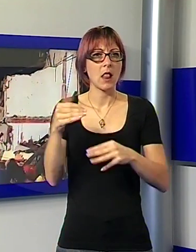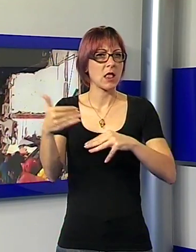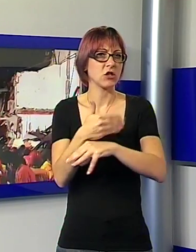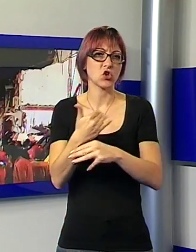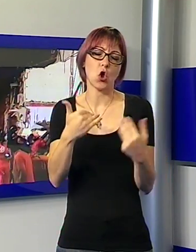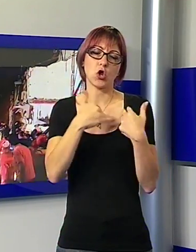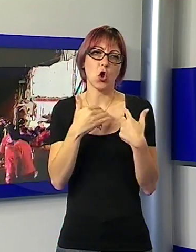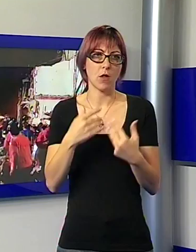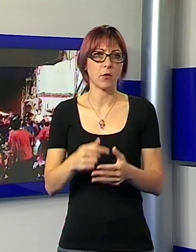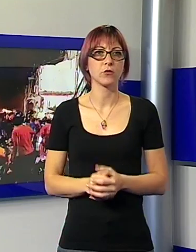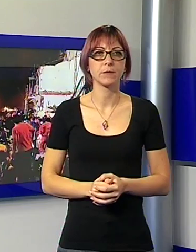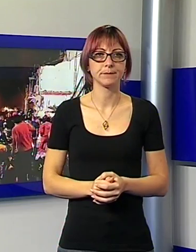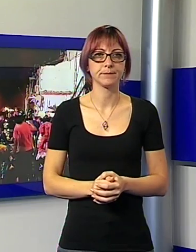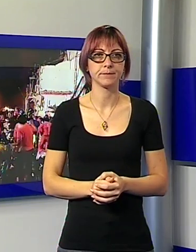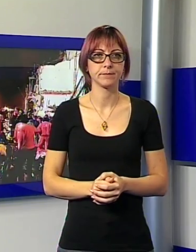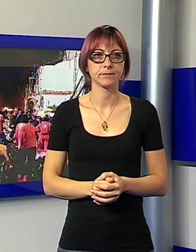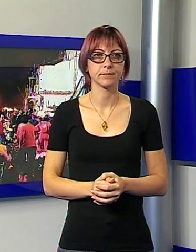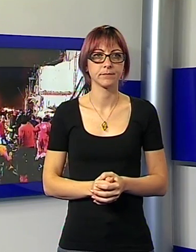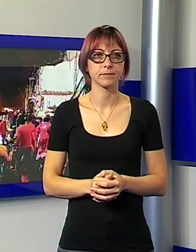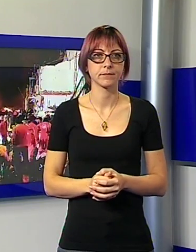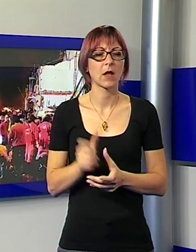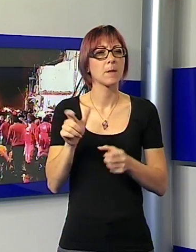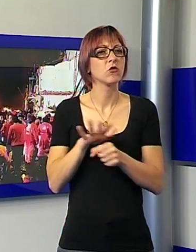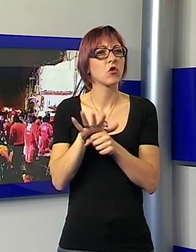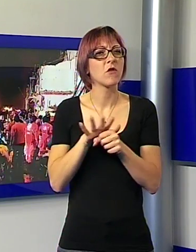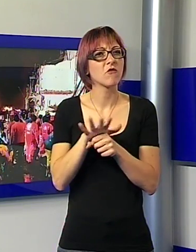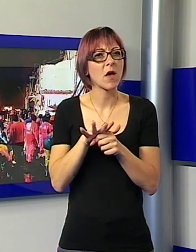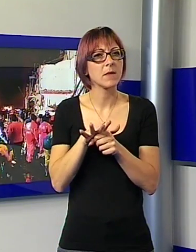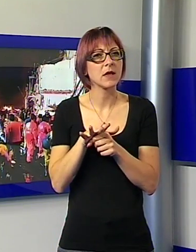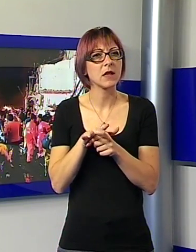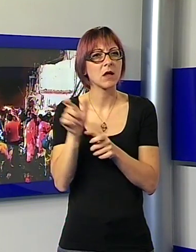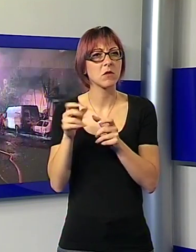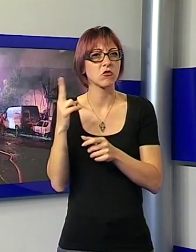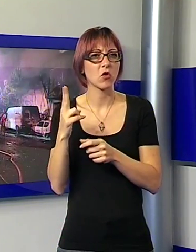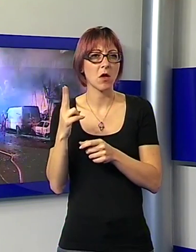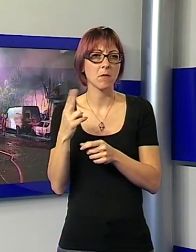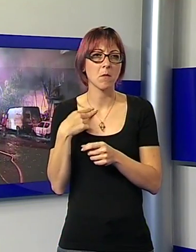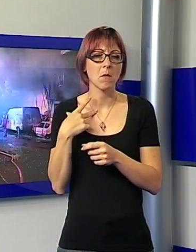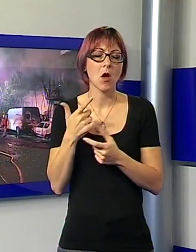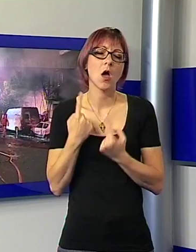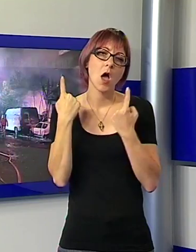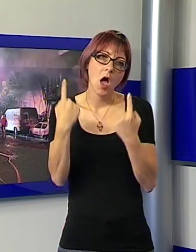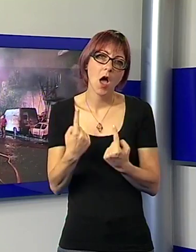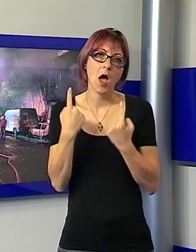e dei superstiti cresce. Queste le parole di Marco Piagentini, presidente dell'associazione Il Mondo che Vorrei.